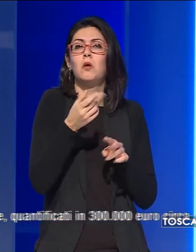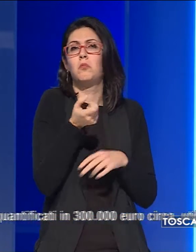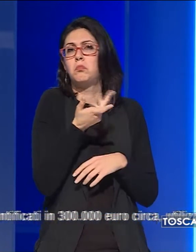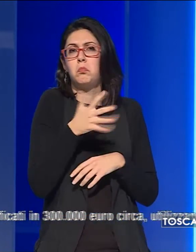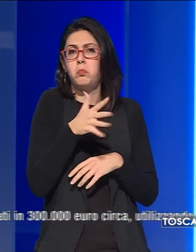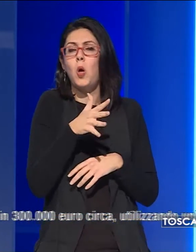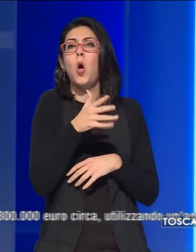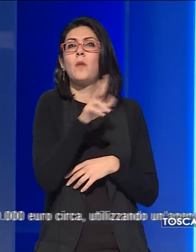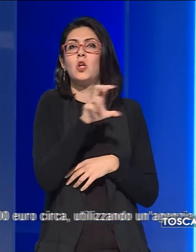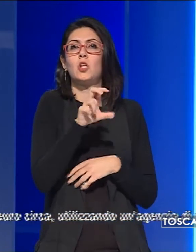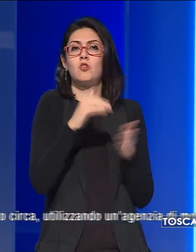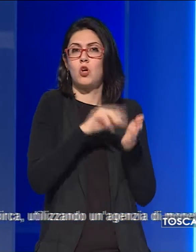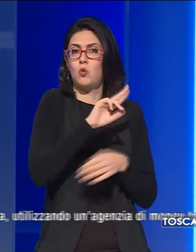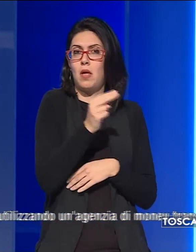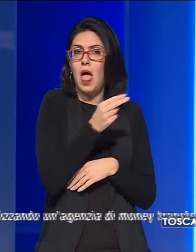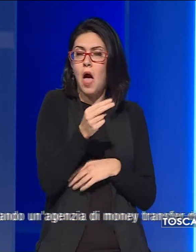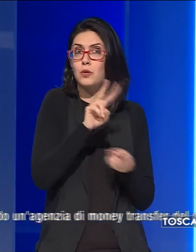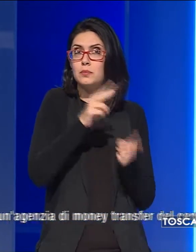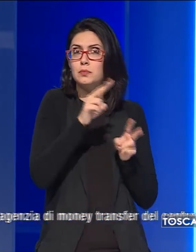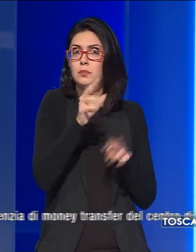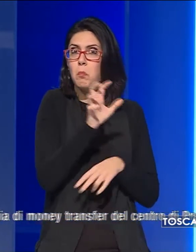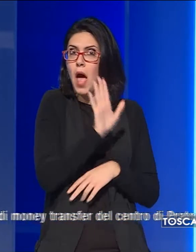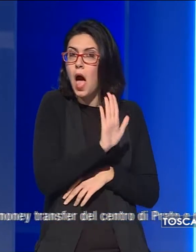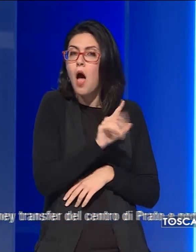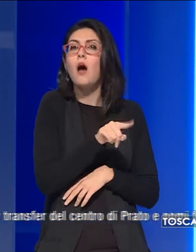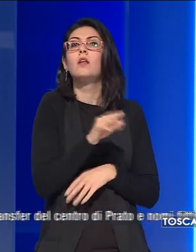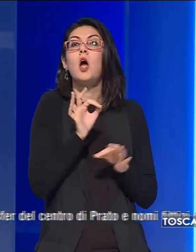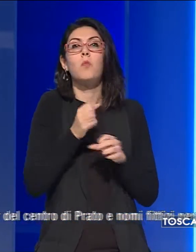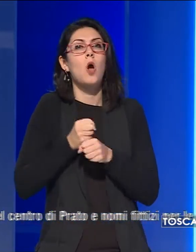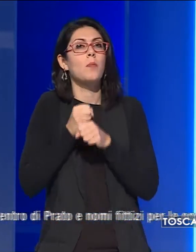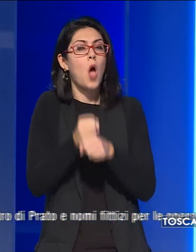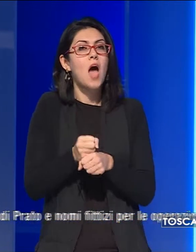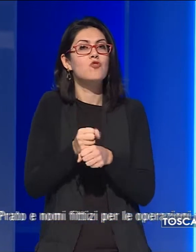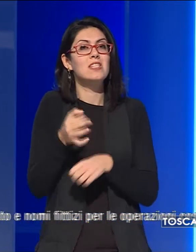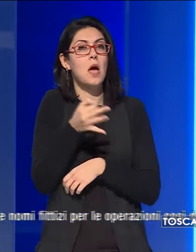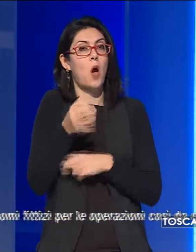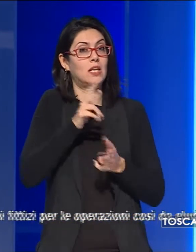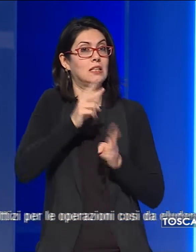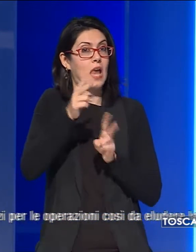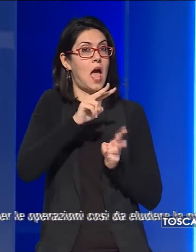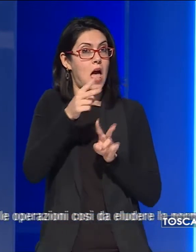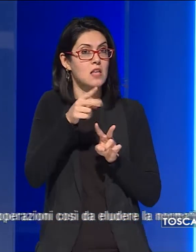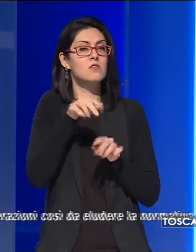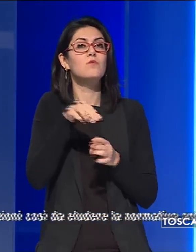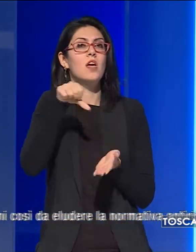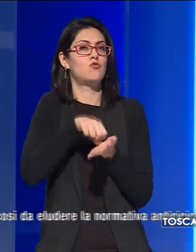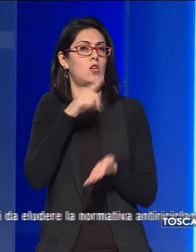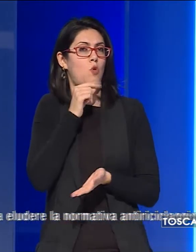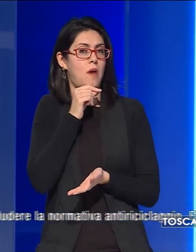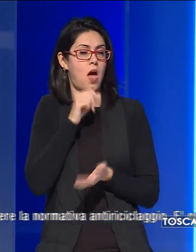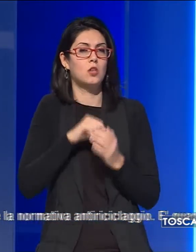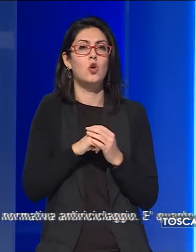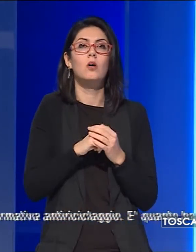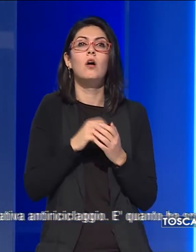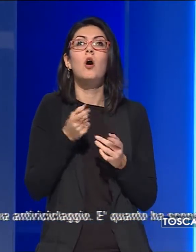300 mila euro circa, utilizzando un'agenzia di money transfer del centro di Prato e